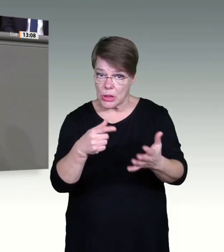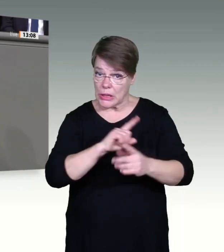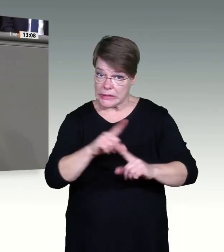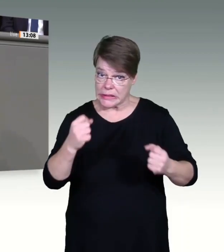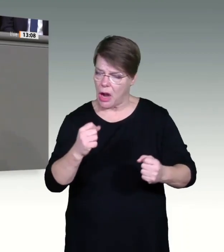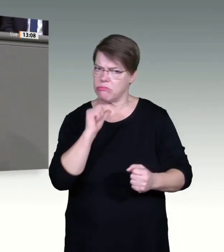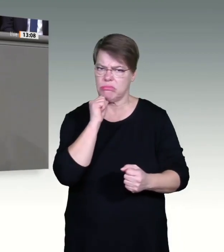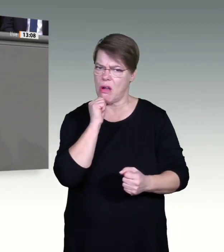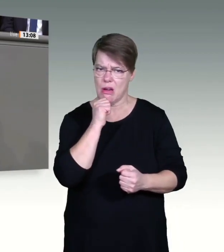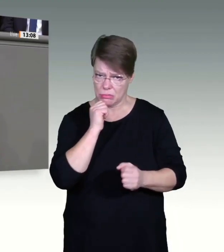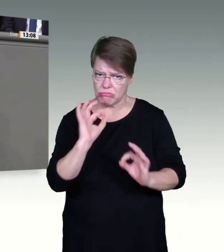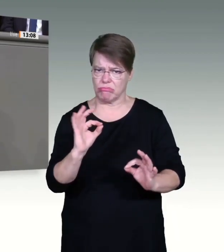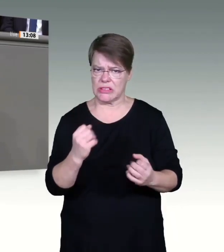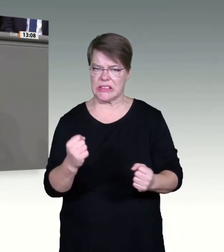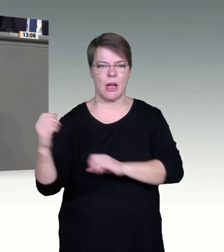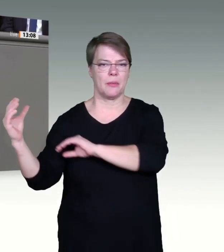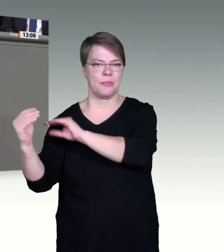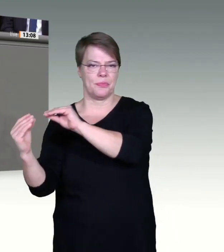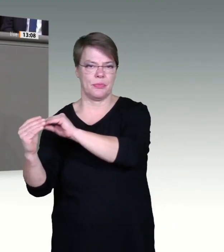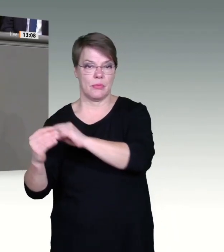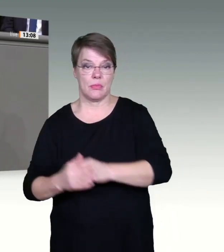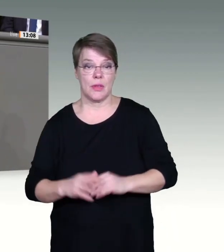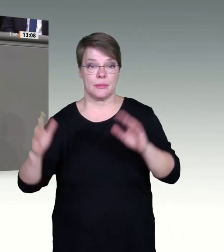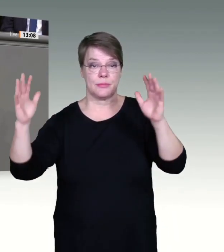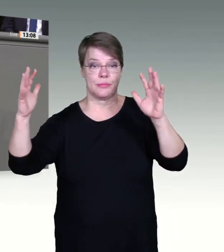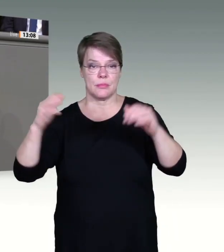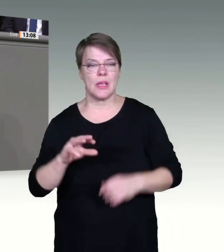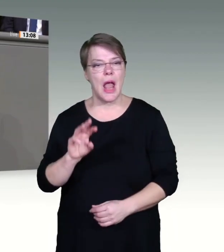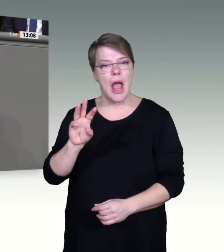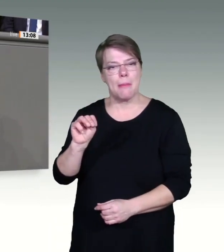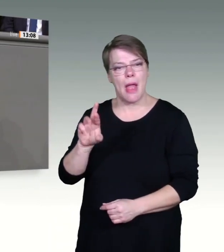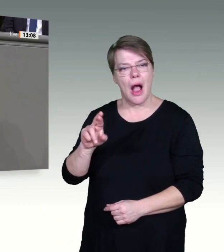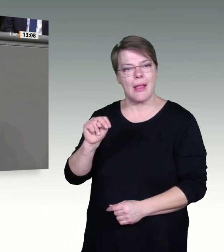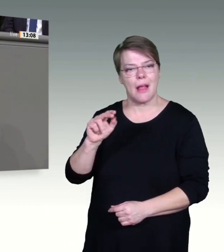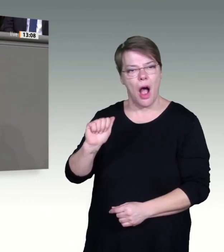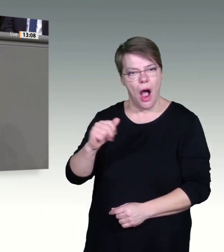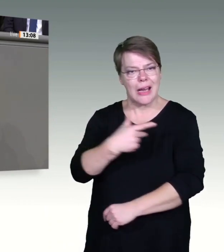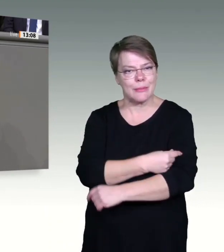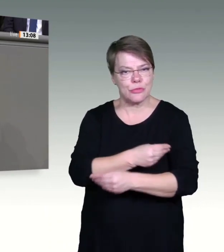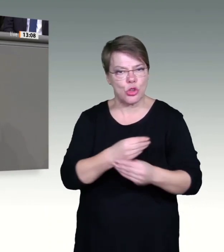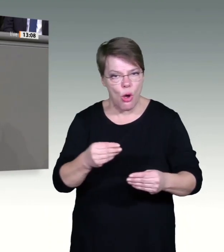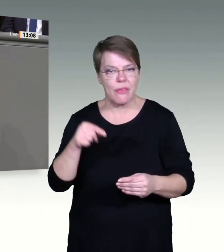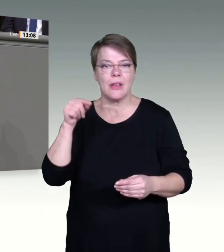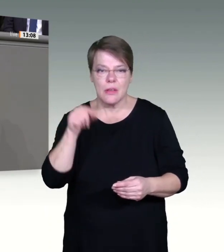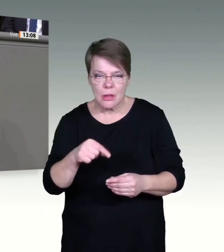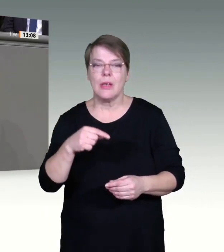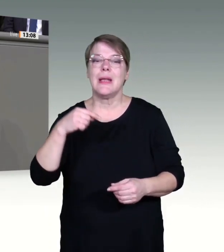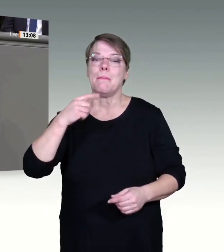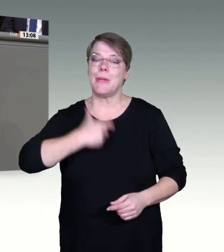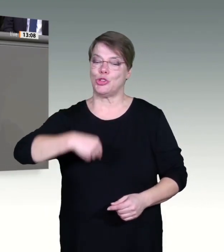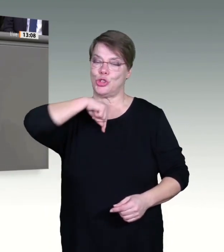gebären inzwischen geimpfte Frauen Kinder. Nebenwirkungen gibt es. Aber 99